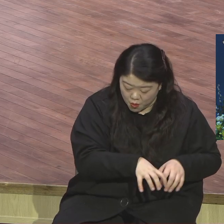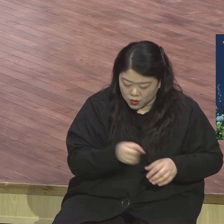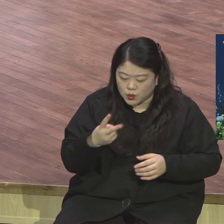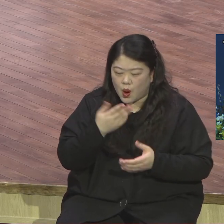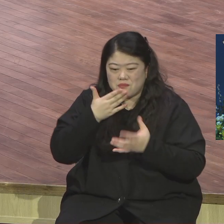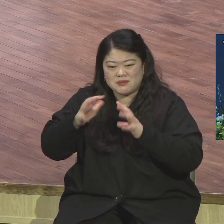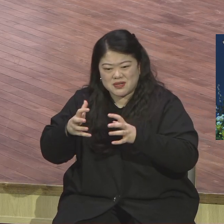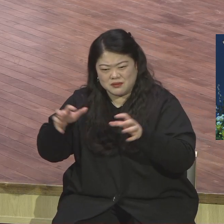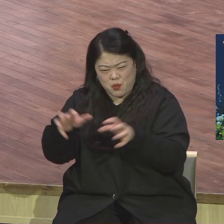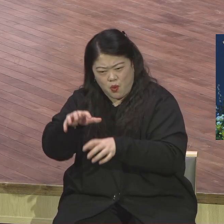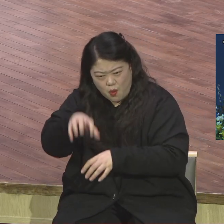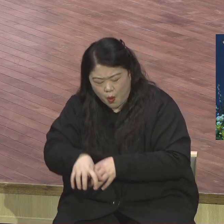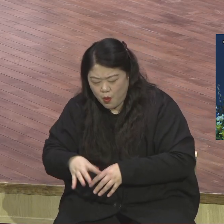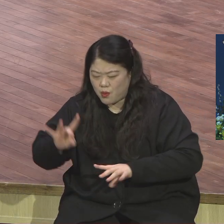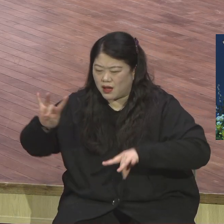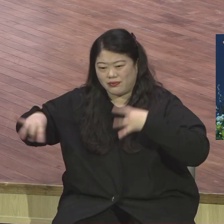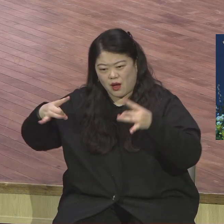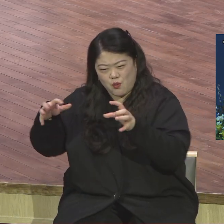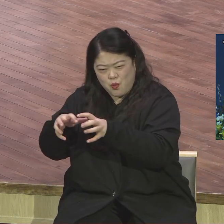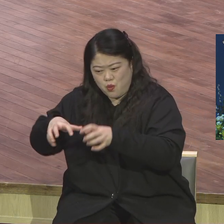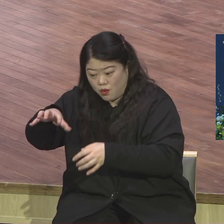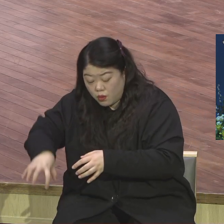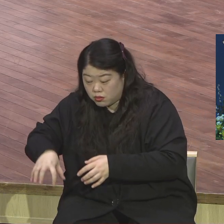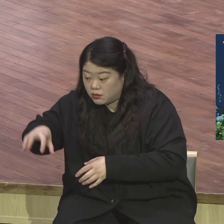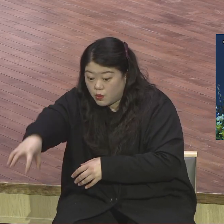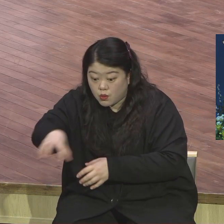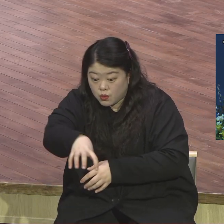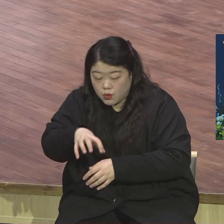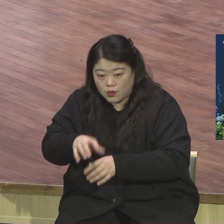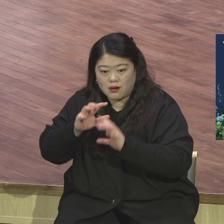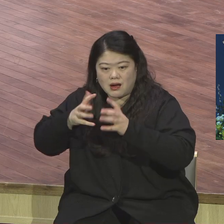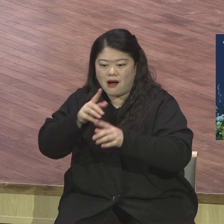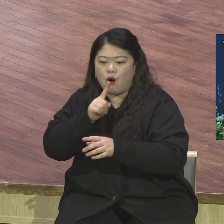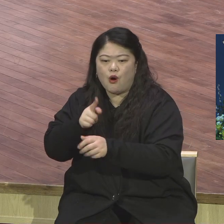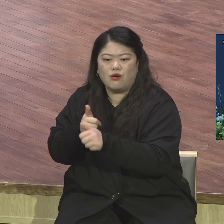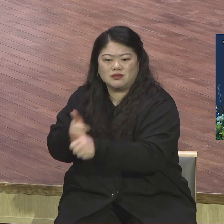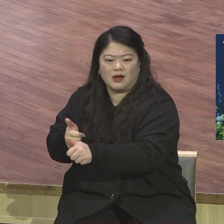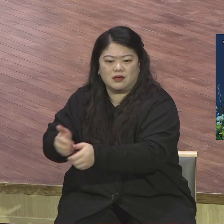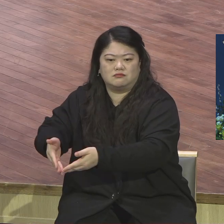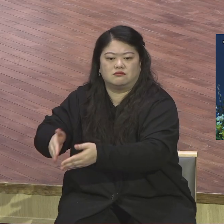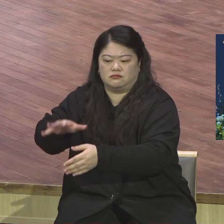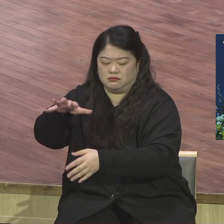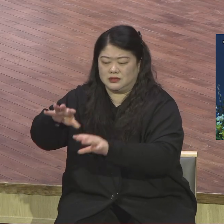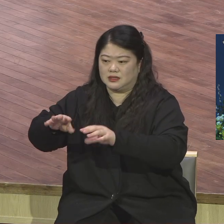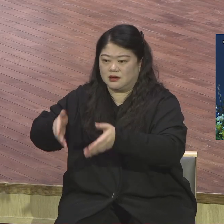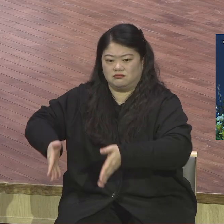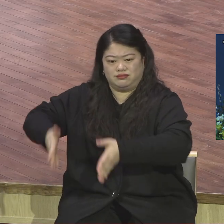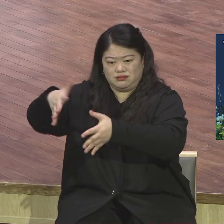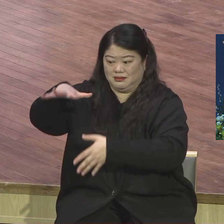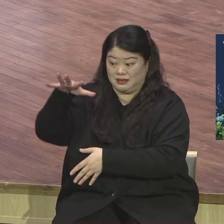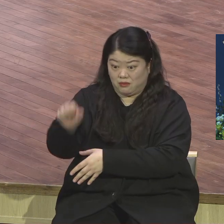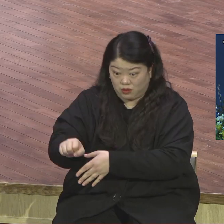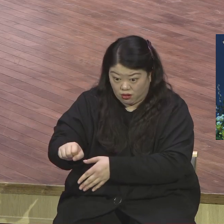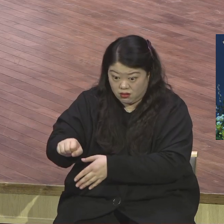국내 성교 국외 성교 도전해야 돼요. 교회 막 건물 사가지고 세워가지고 거기 그